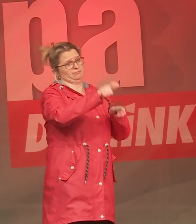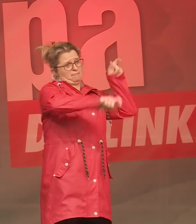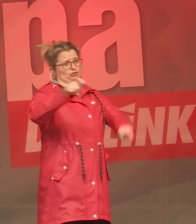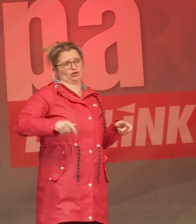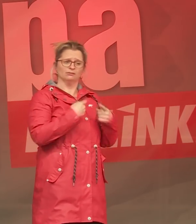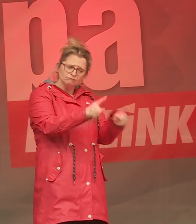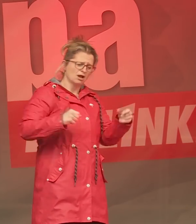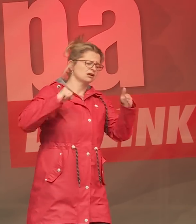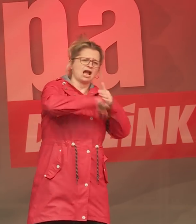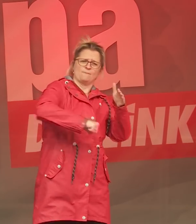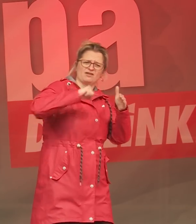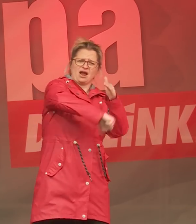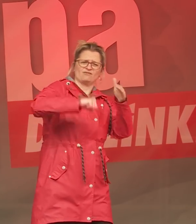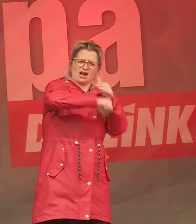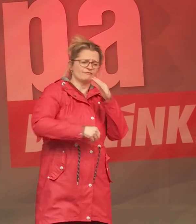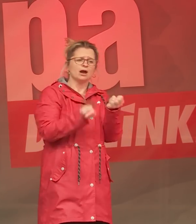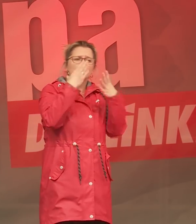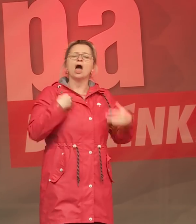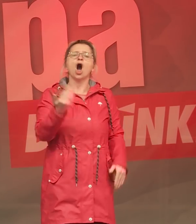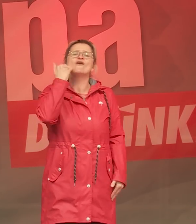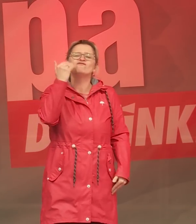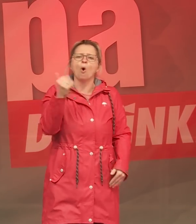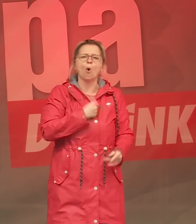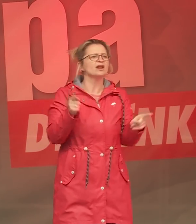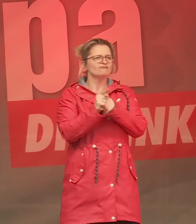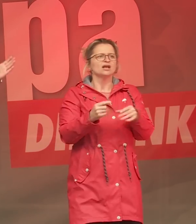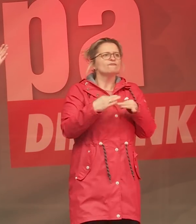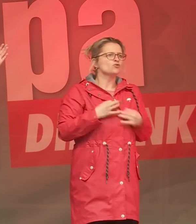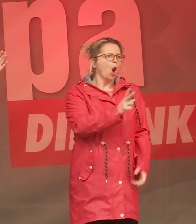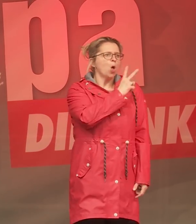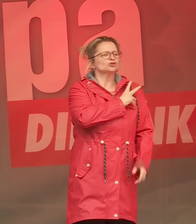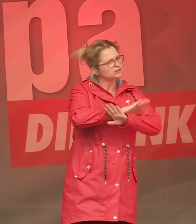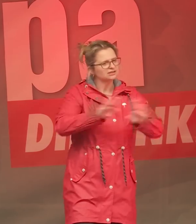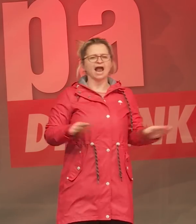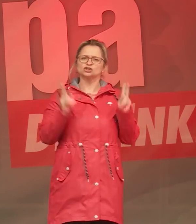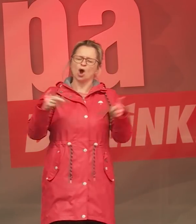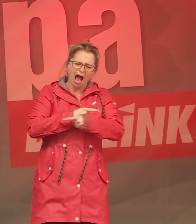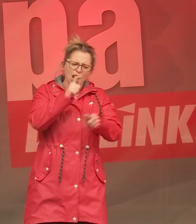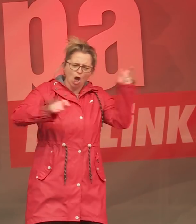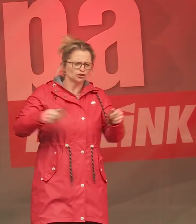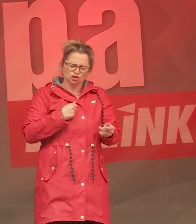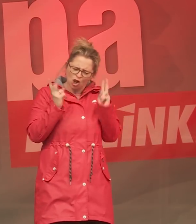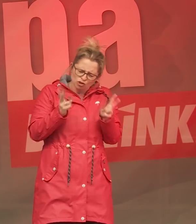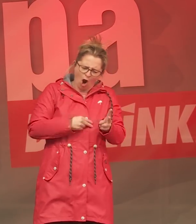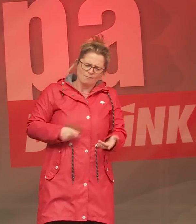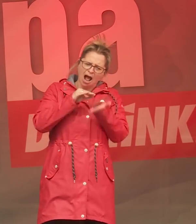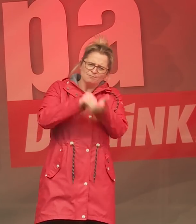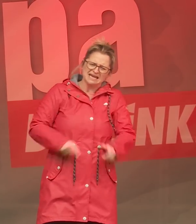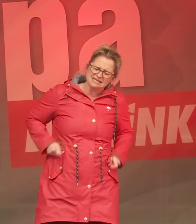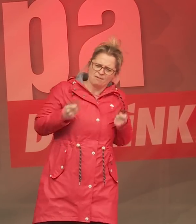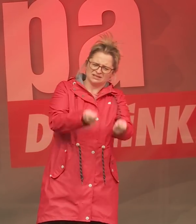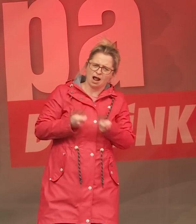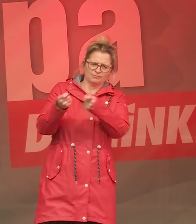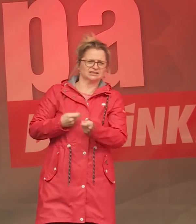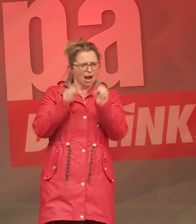die gerade dafür kämpfen, dass Wohnen eben nicht immer weiter zum Luxus wird. Und wir freuen uns auch über eine Volksinitiative in